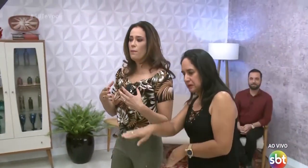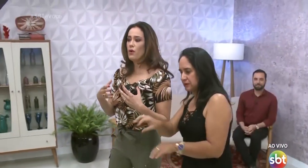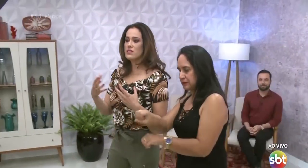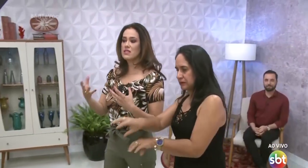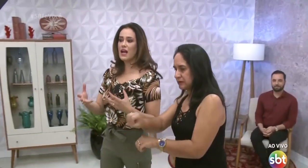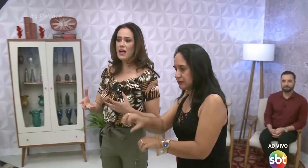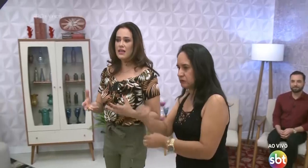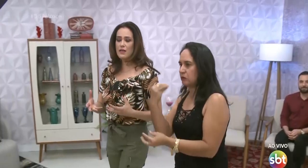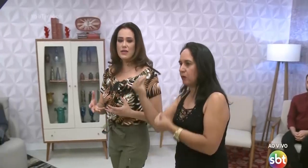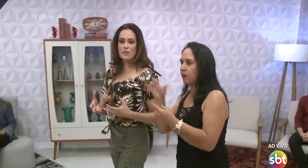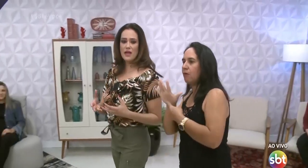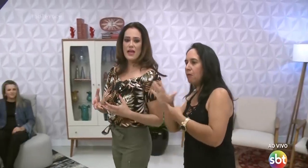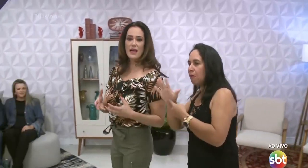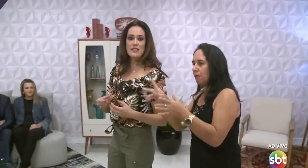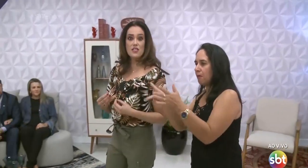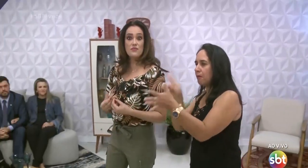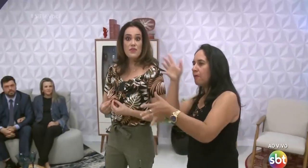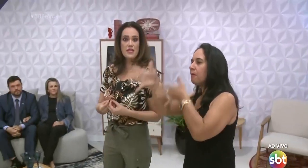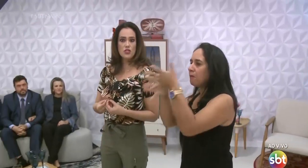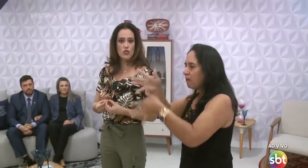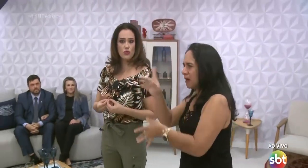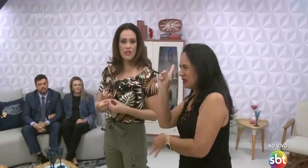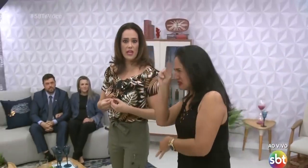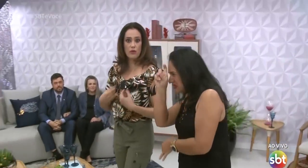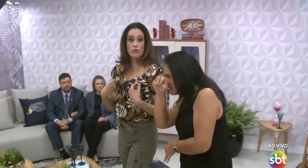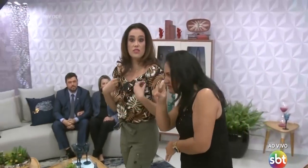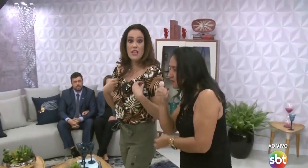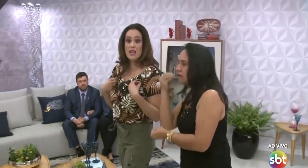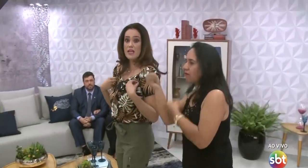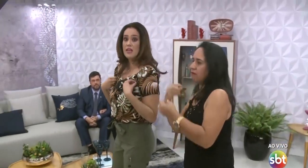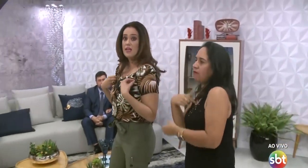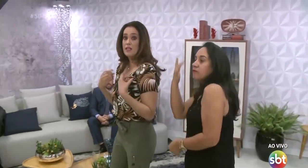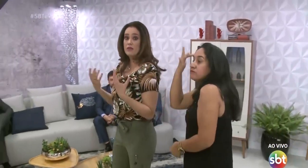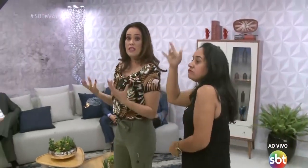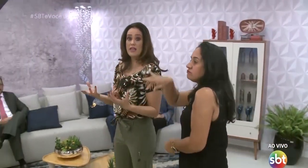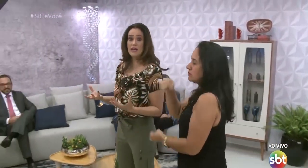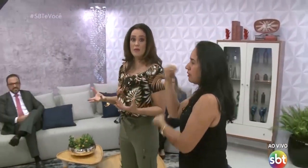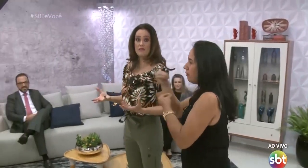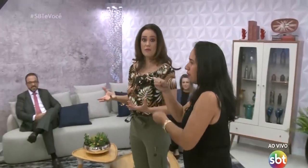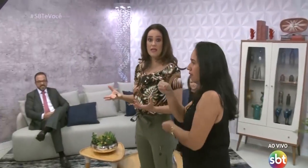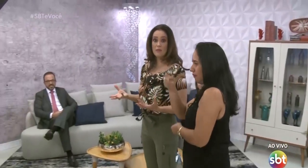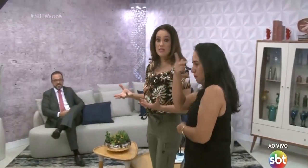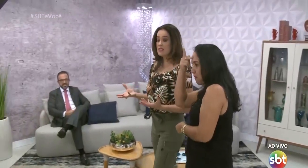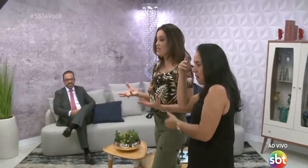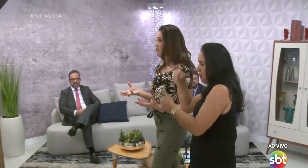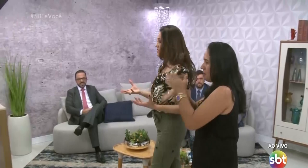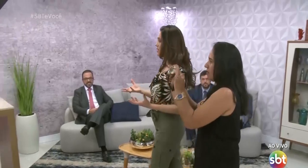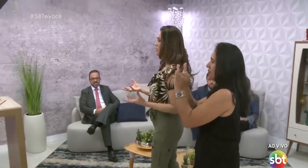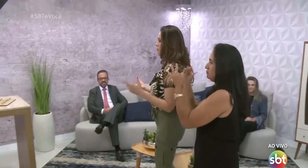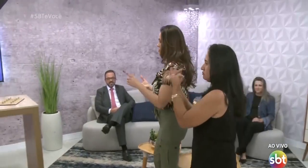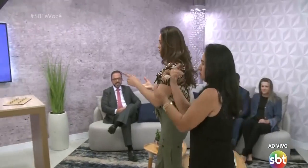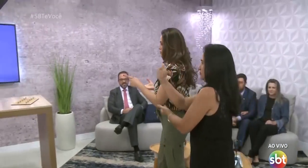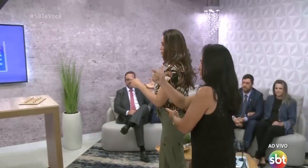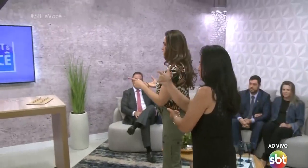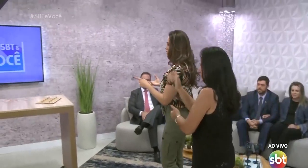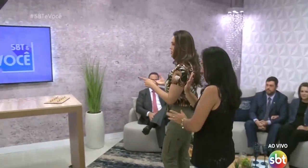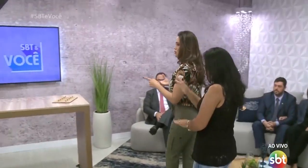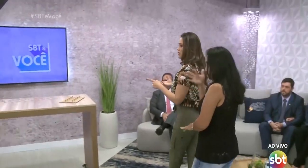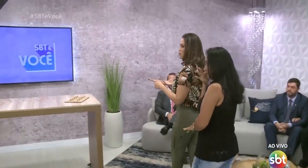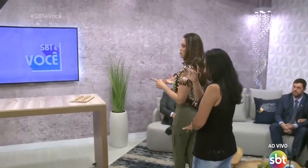mostrar Libras pra elas? É difícil, né? Eu não sei, não tem ninguém na minha família que precisa. Mas, ó, eu vou te falar que tem joguinhos